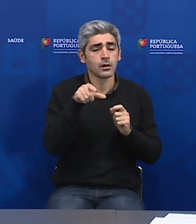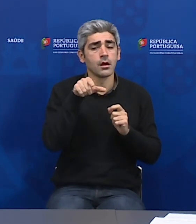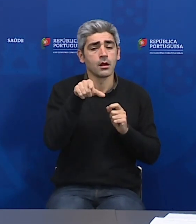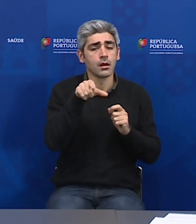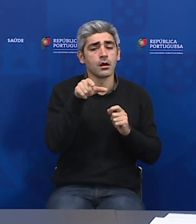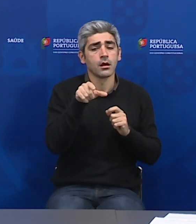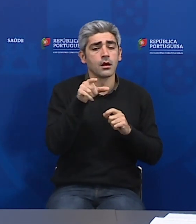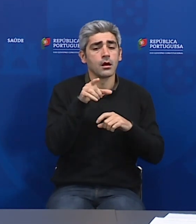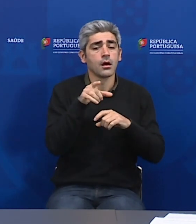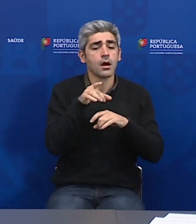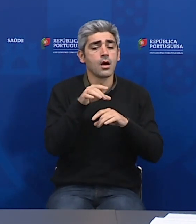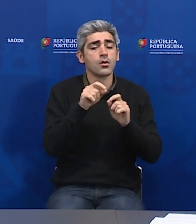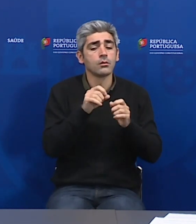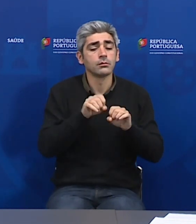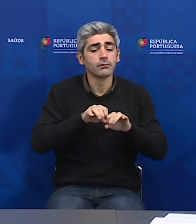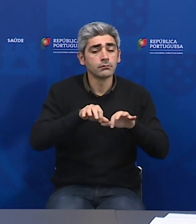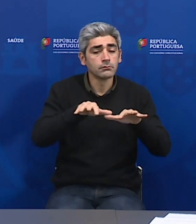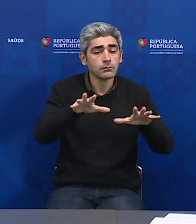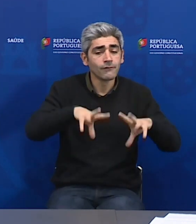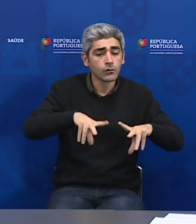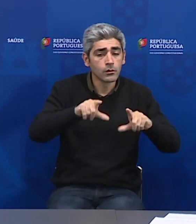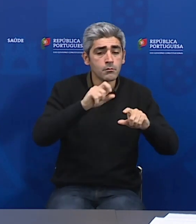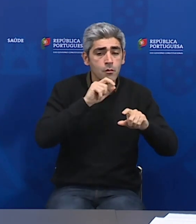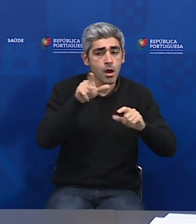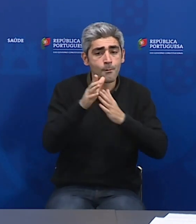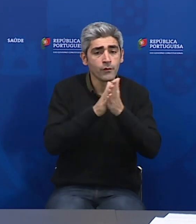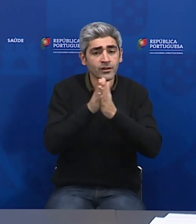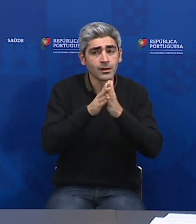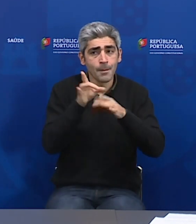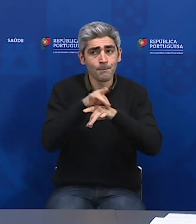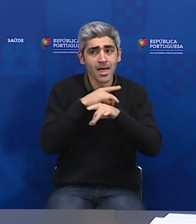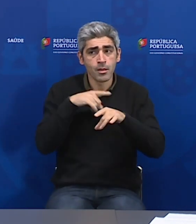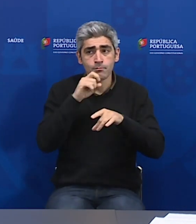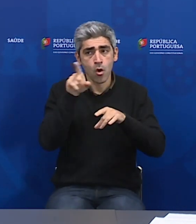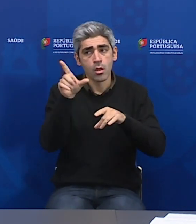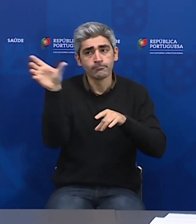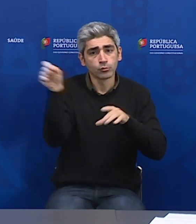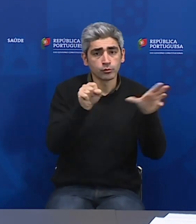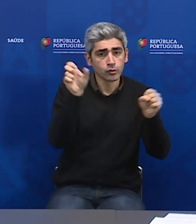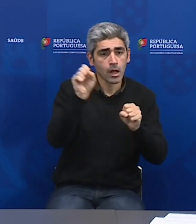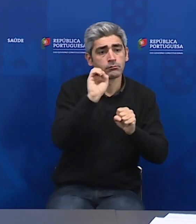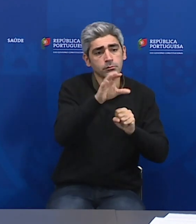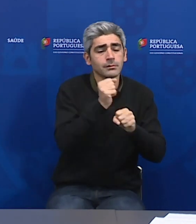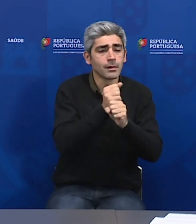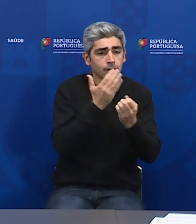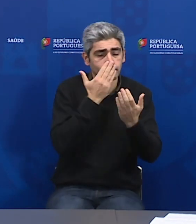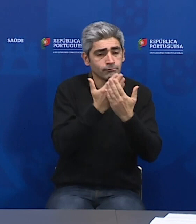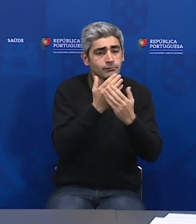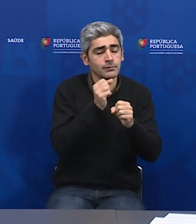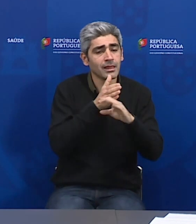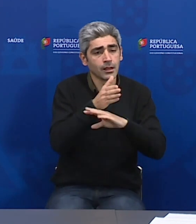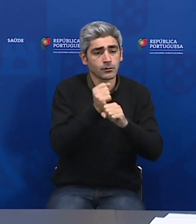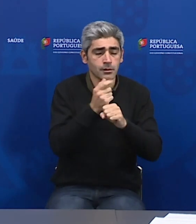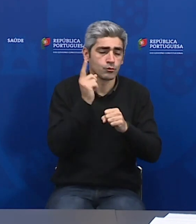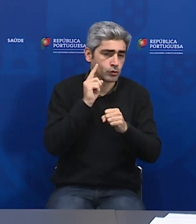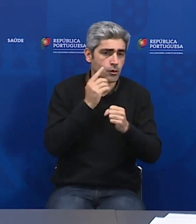evoluindo e que poderá vir a ser redundante, vai reaproveitar estes médicos também noutras funções. Isso é para nós muito importante e muito obrigado